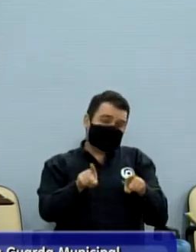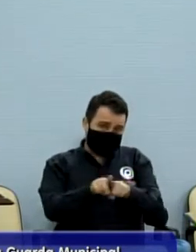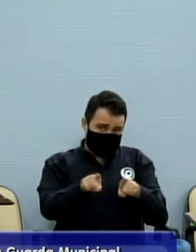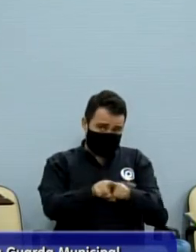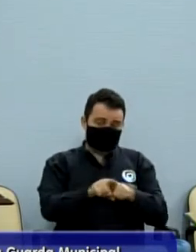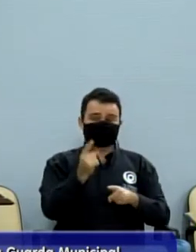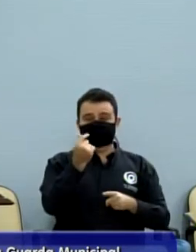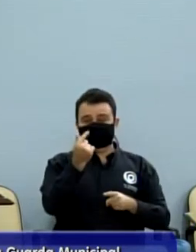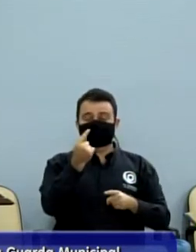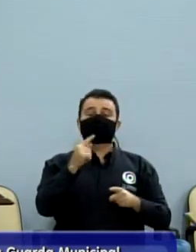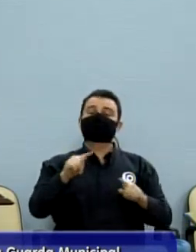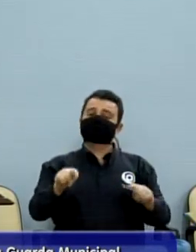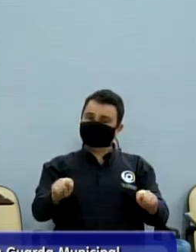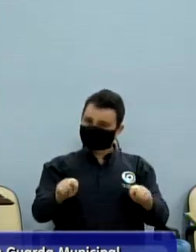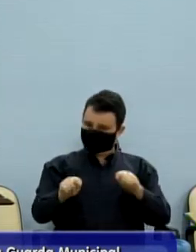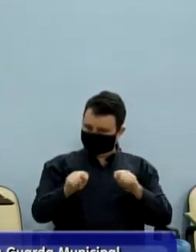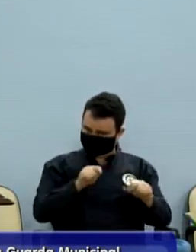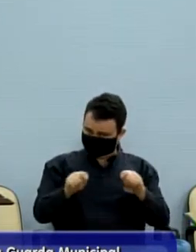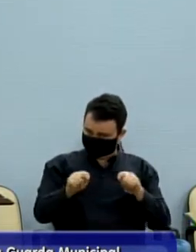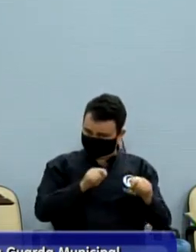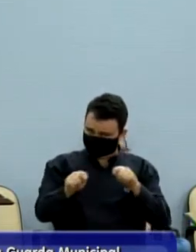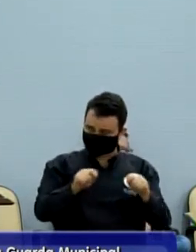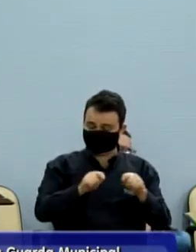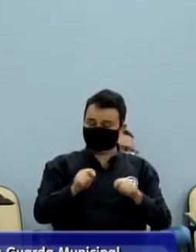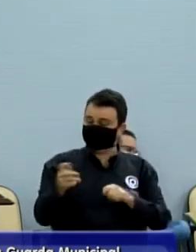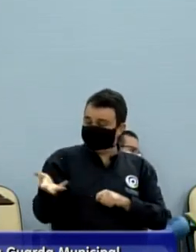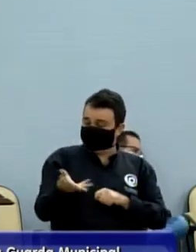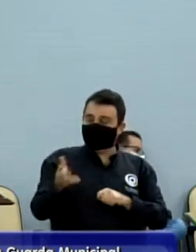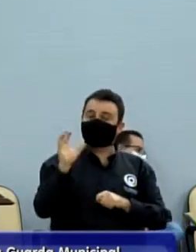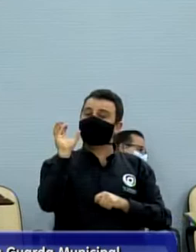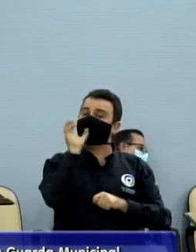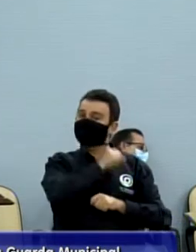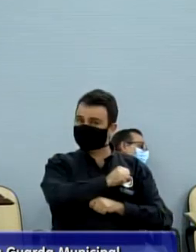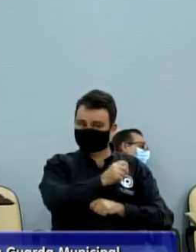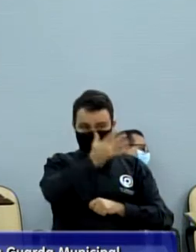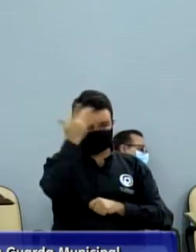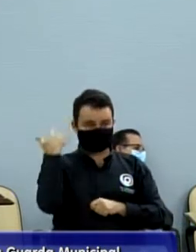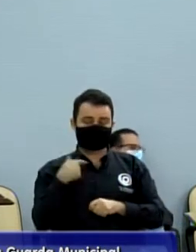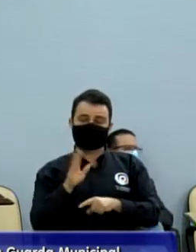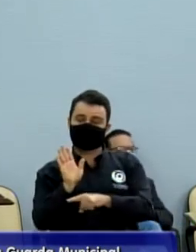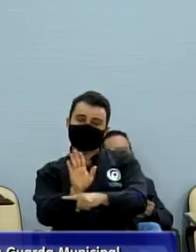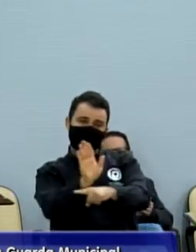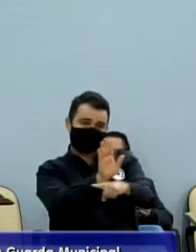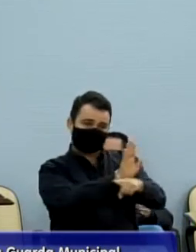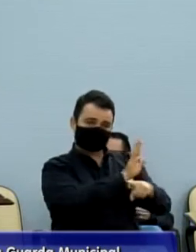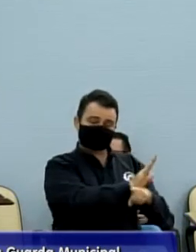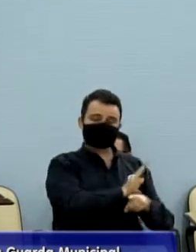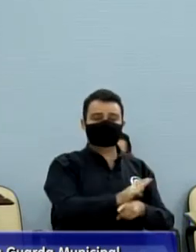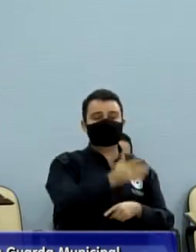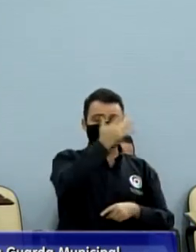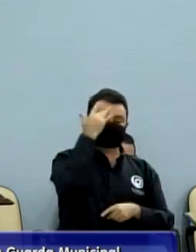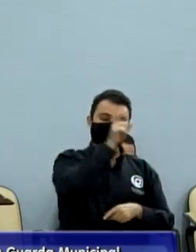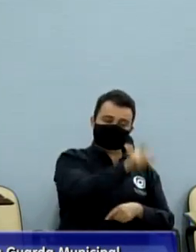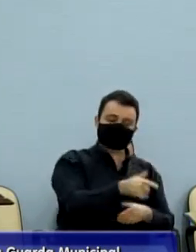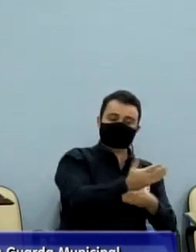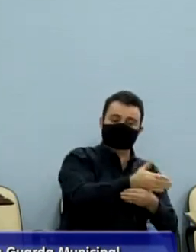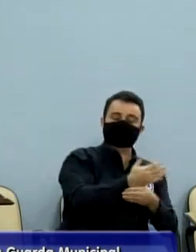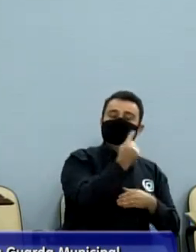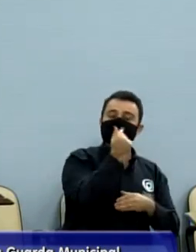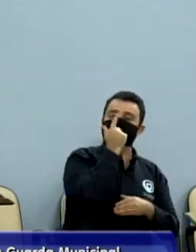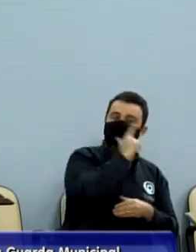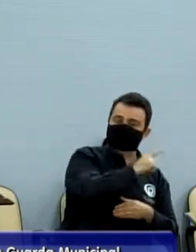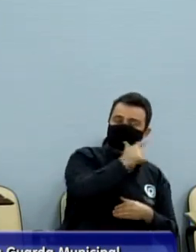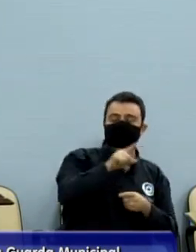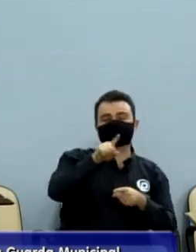o valor diminui e a corrida fica mais rápida, beneficiando até, além do taxista, beneficiando a população. Então,